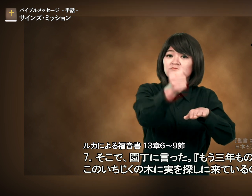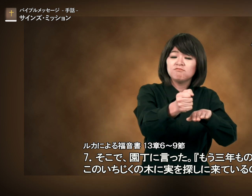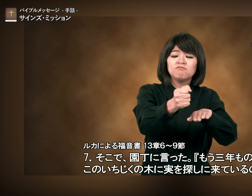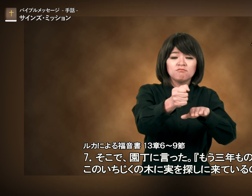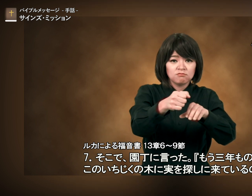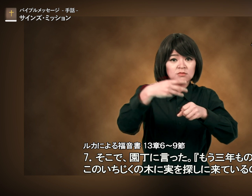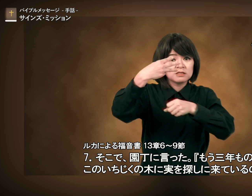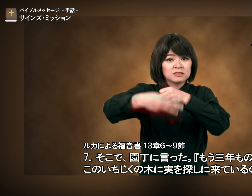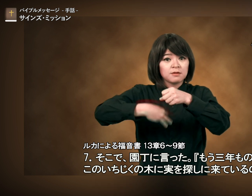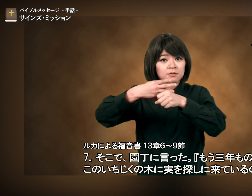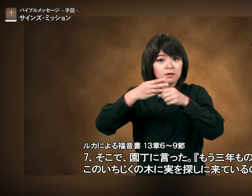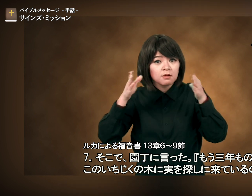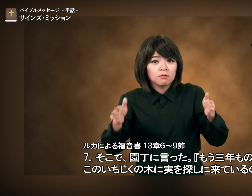もう3年もの間